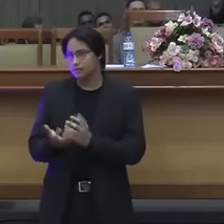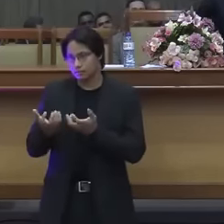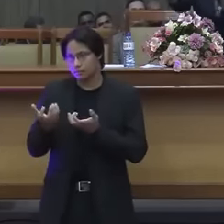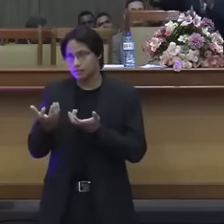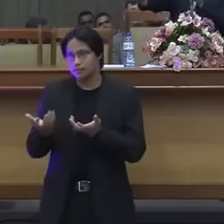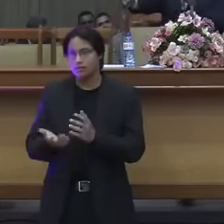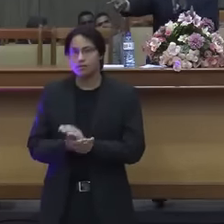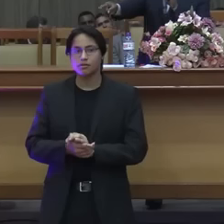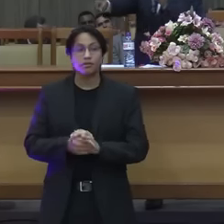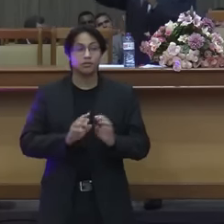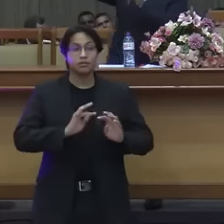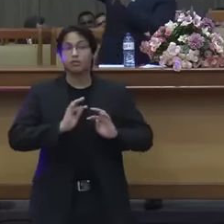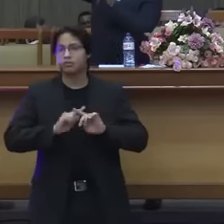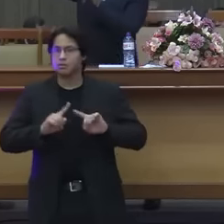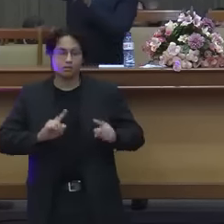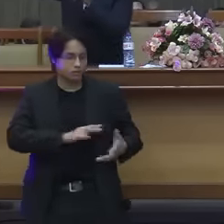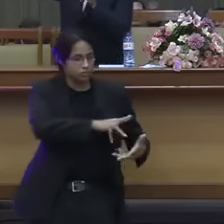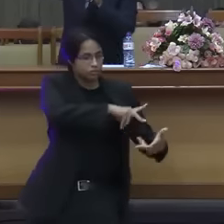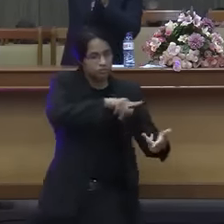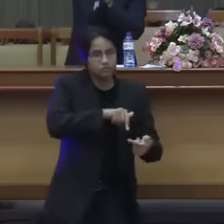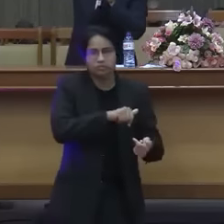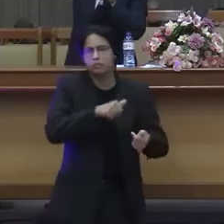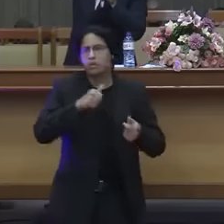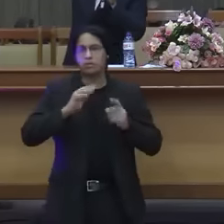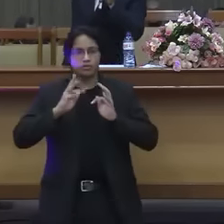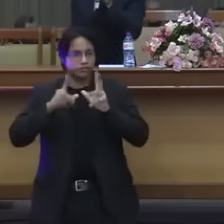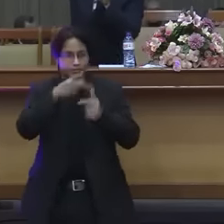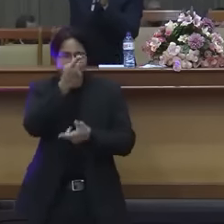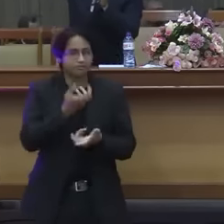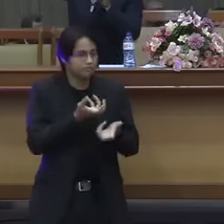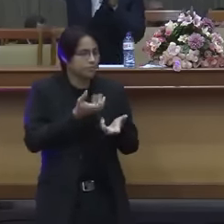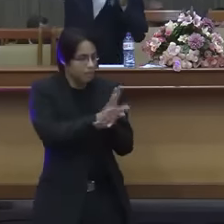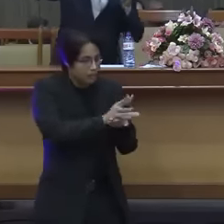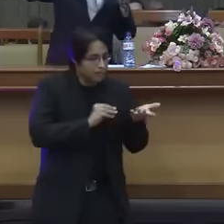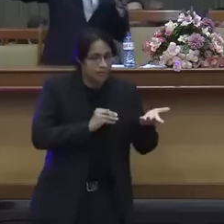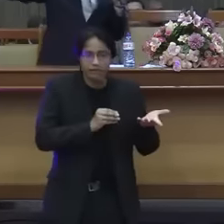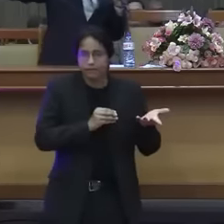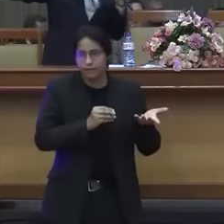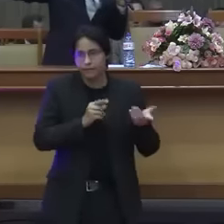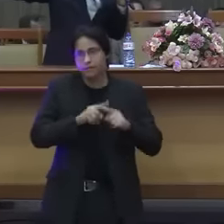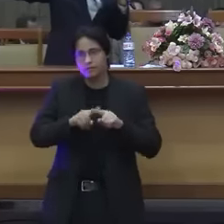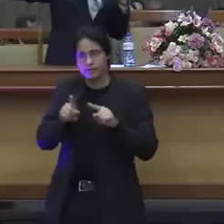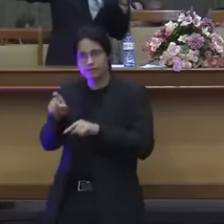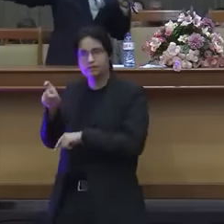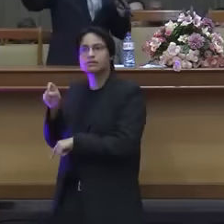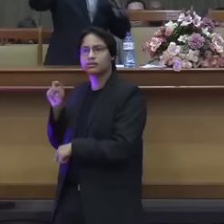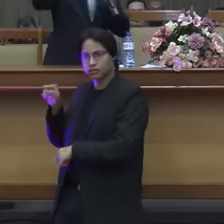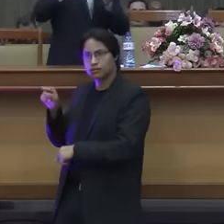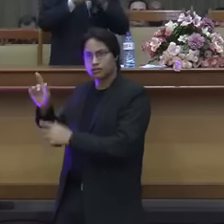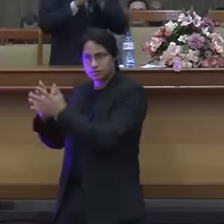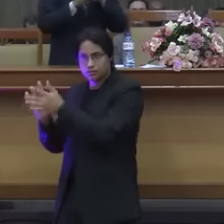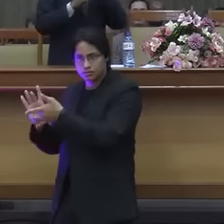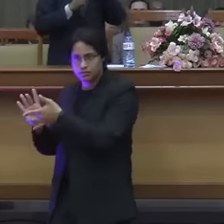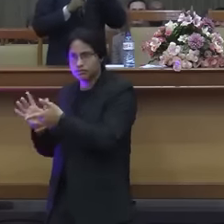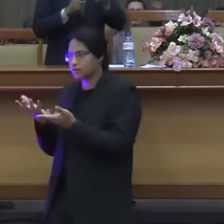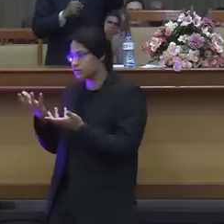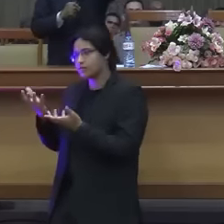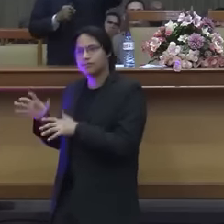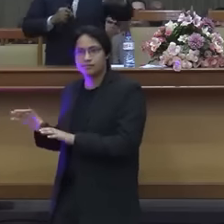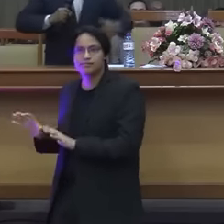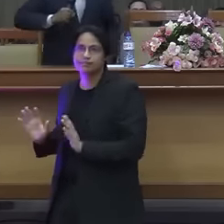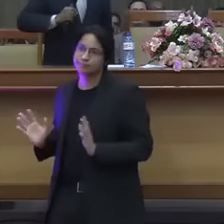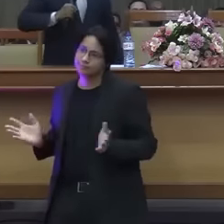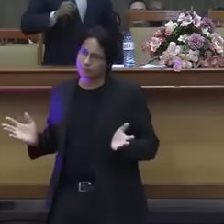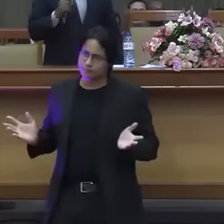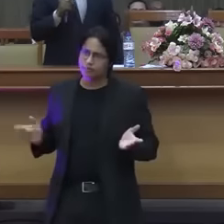agora do mundo todo mundo aceita mas na hora que fala de Jesus eles querem nós não queremos esse costume aqui não é assim nós não queremos e tu